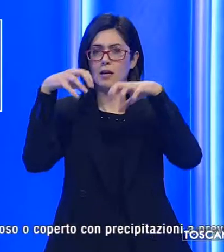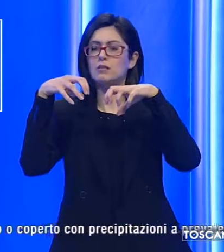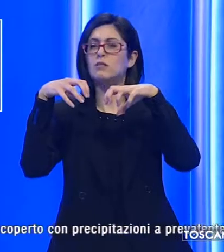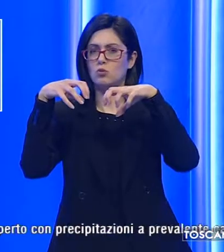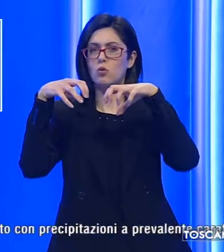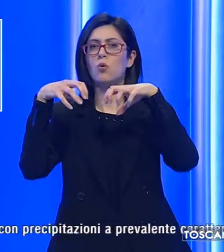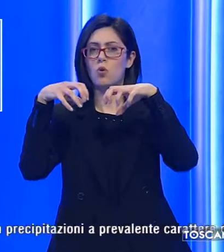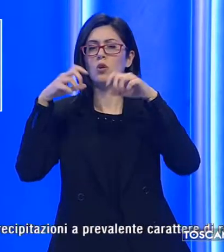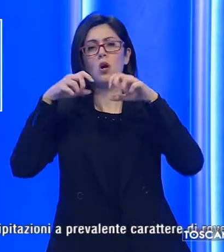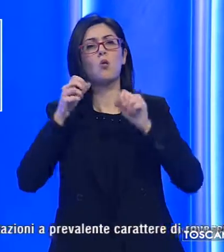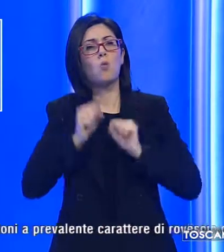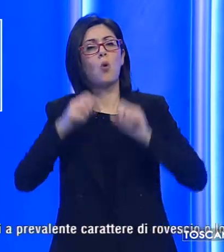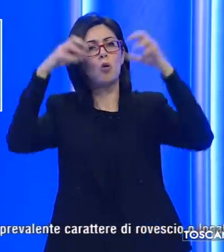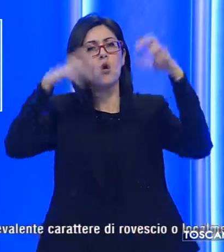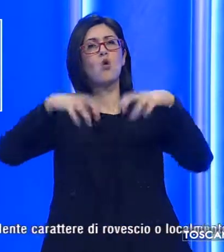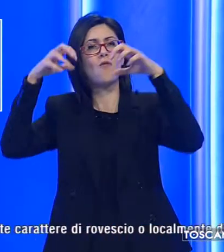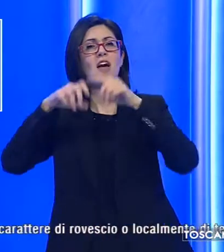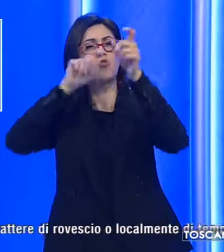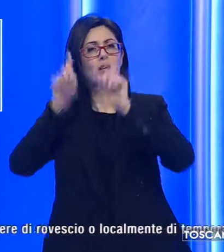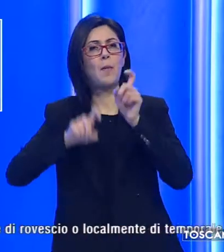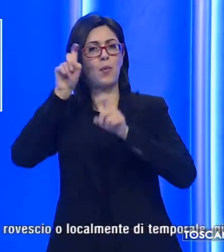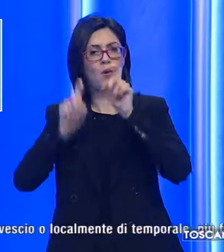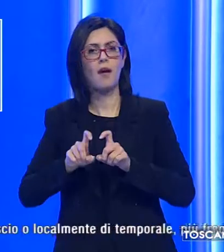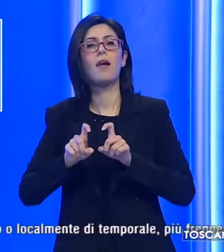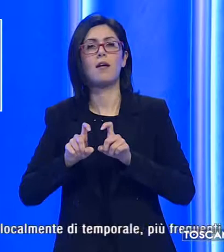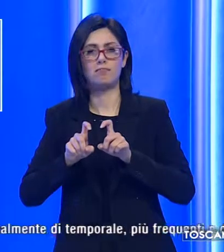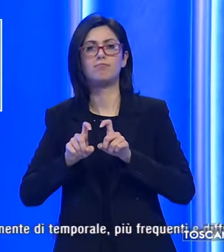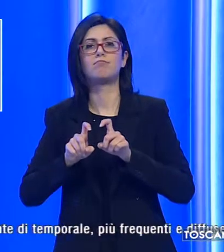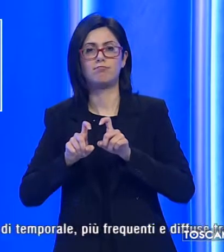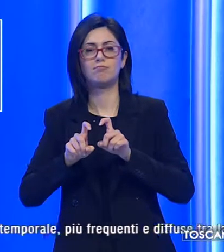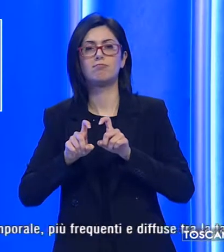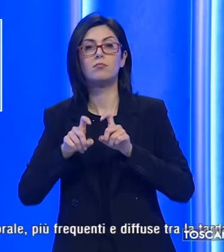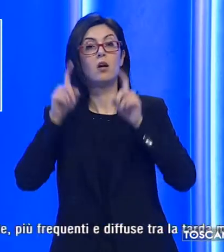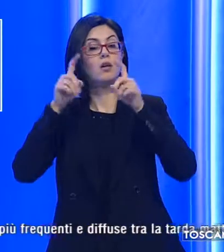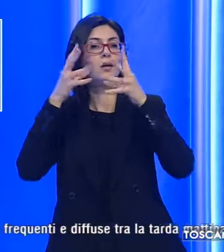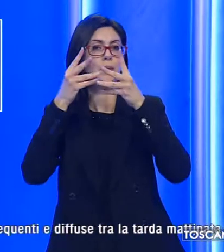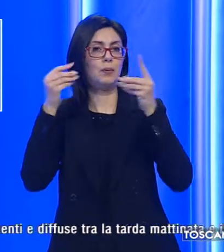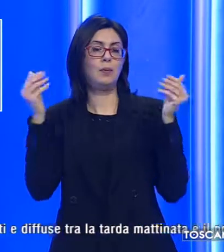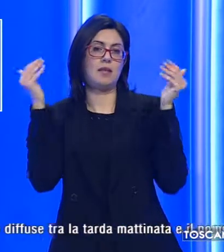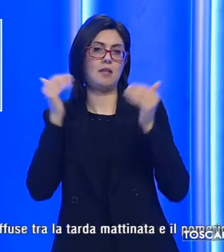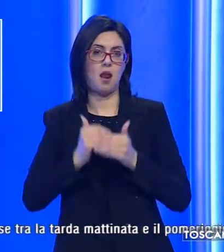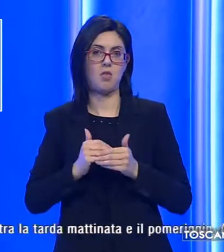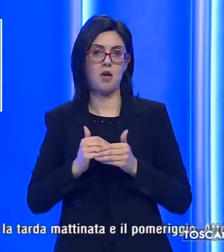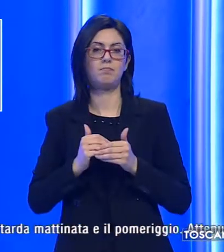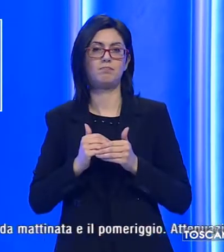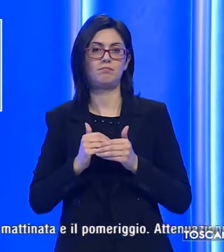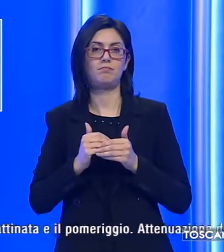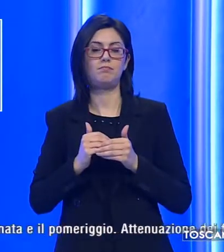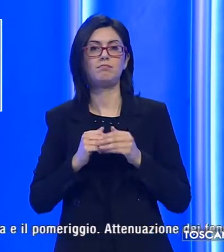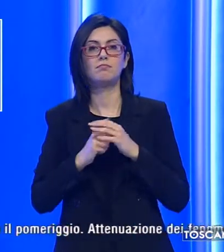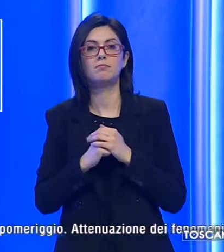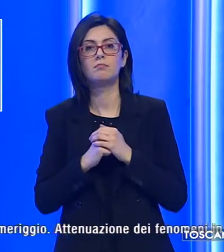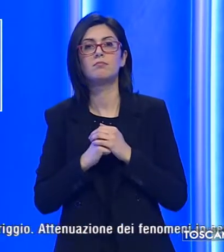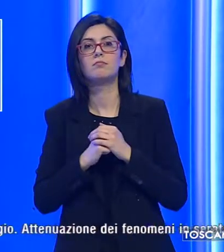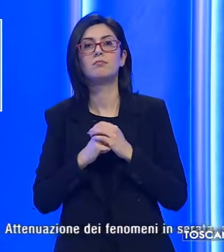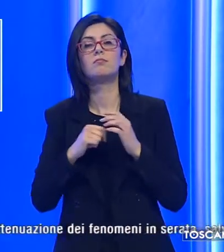prevalente carattere di rovescio o temporale. Attenuazione dei fenomeni in serata. Per quanto riguarda